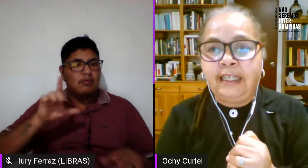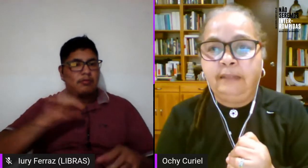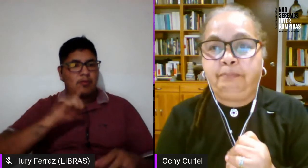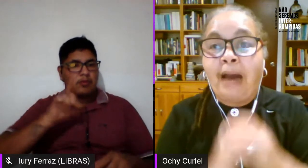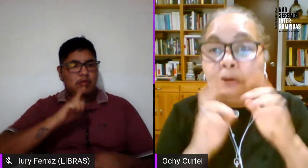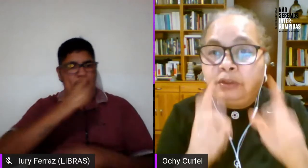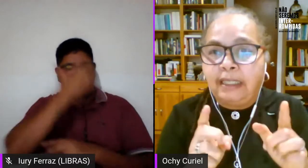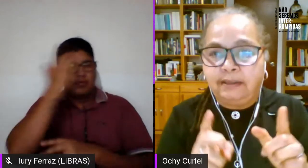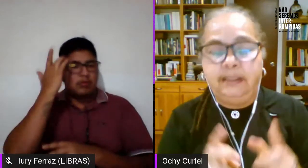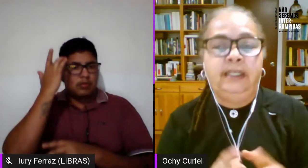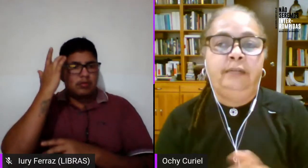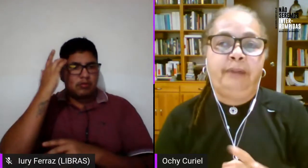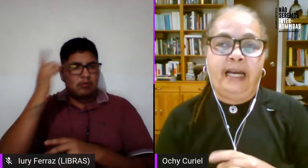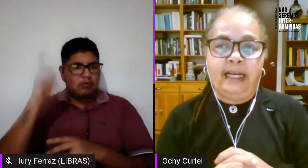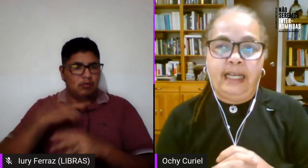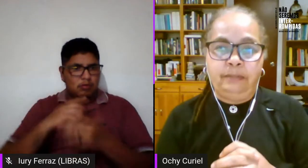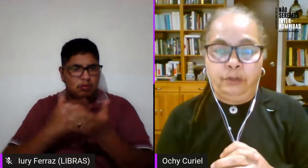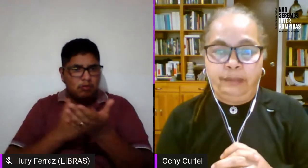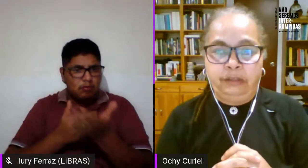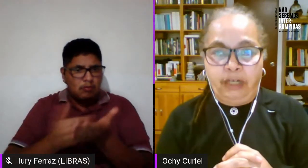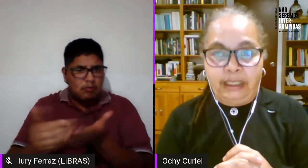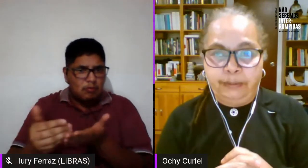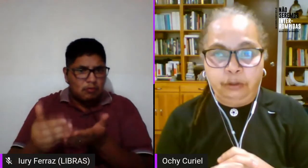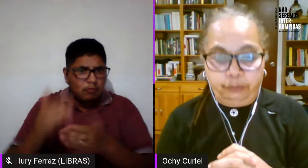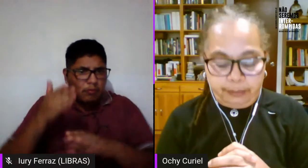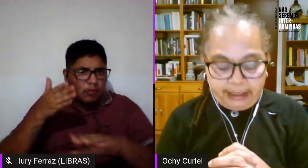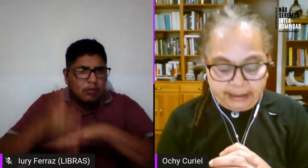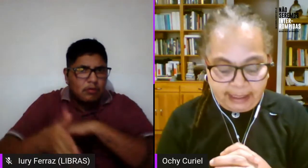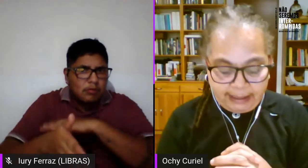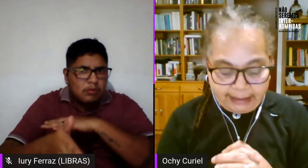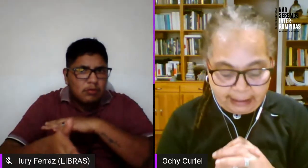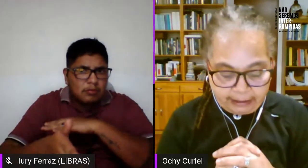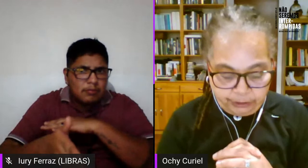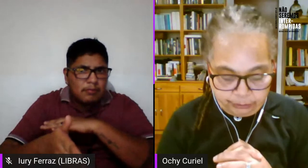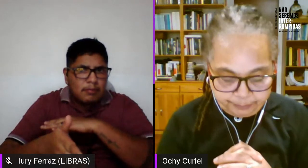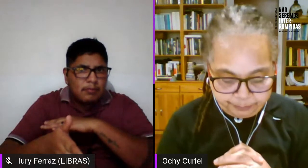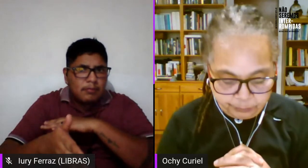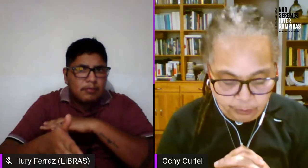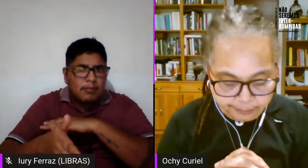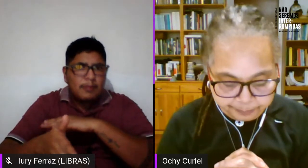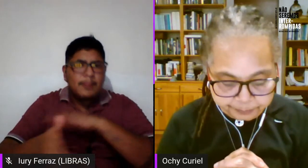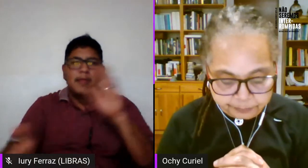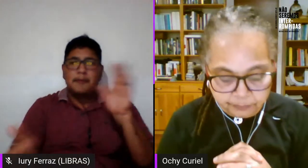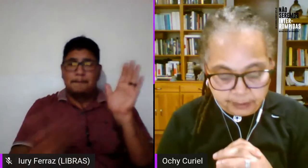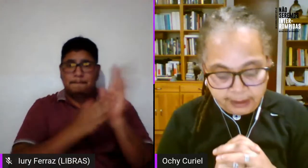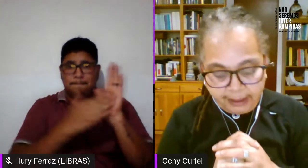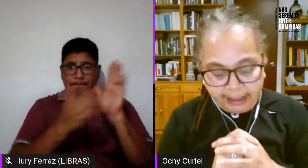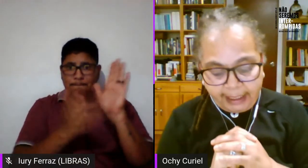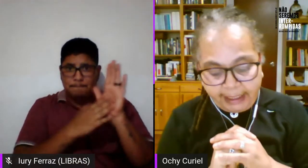serie de pautas para el movimiento lésbico feminista en la región ¿no?